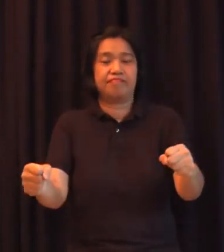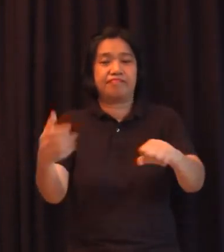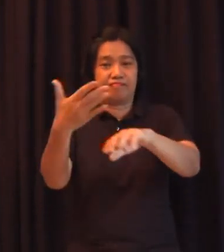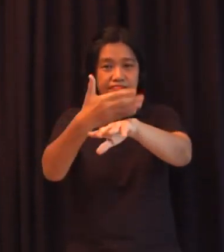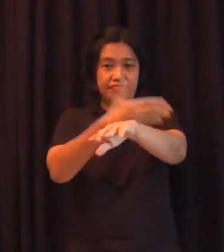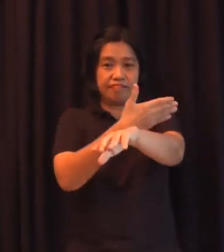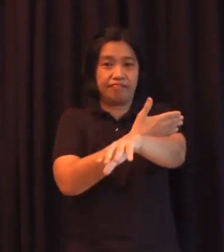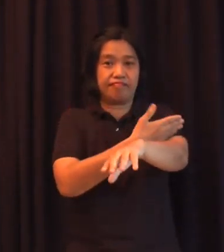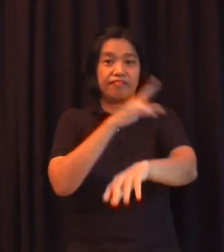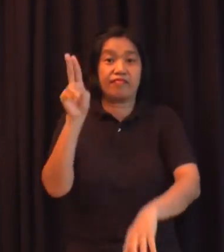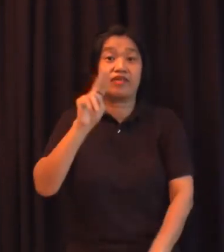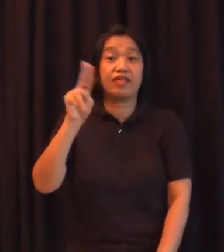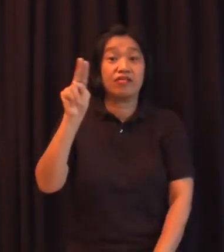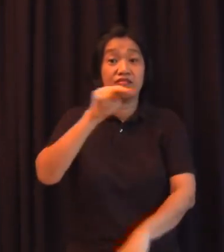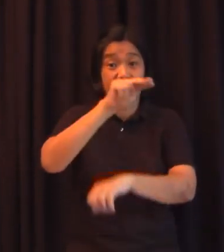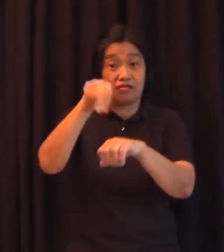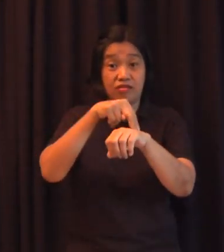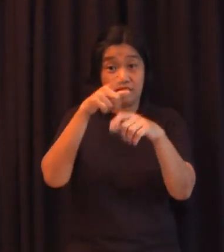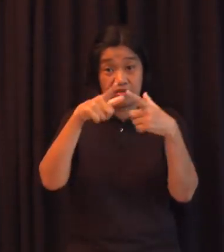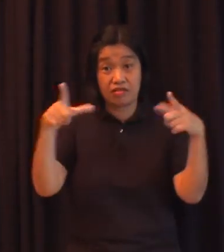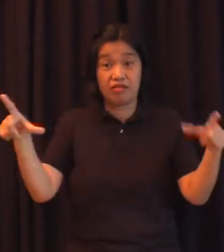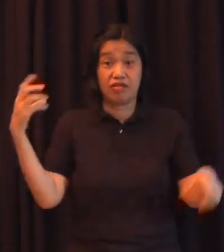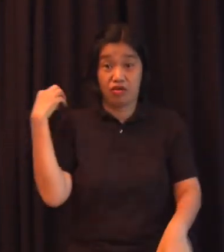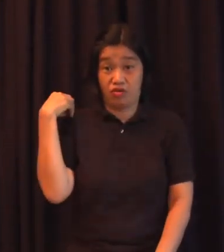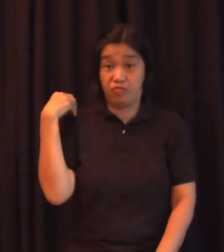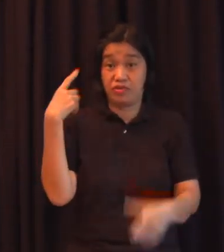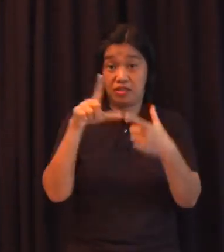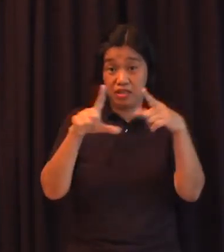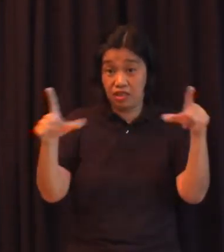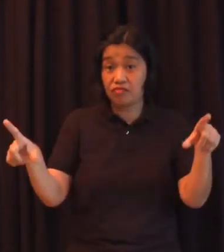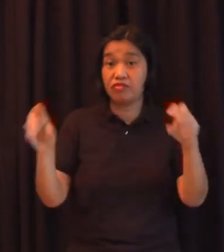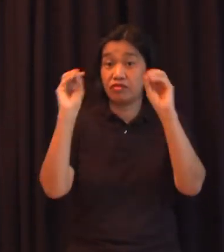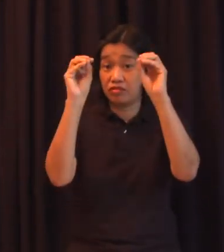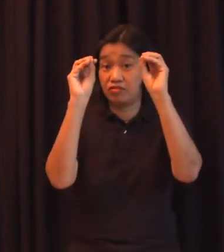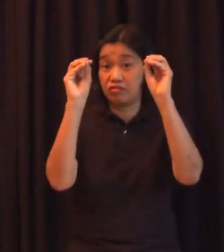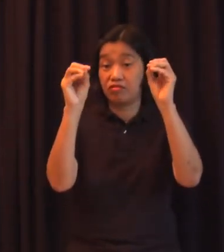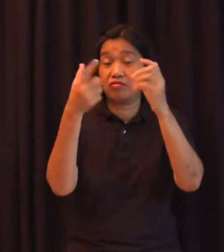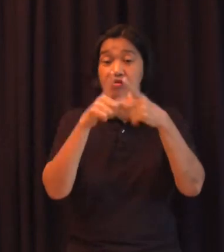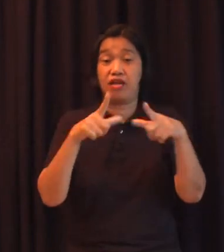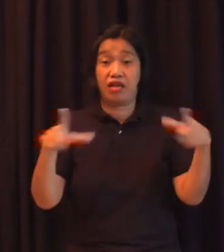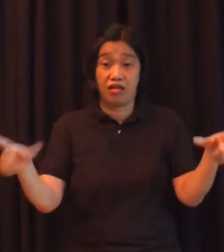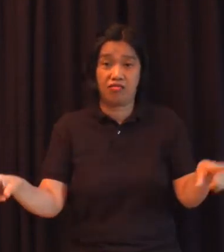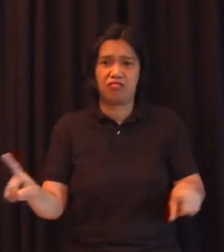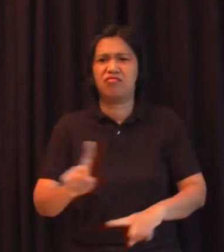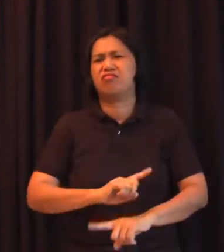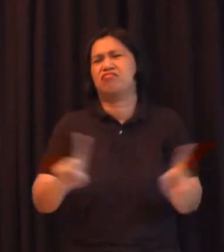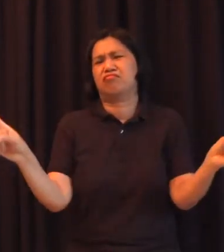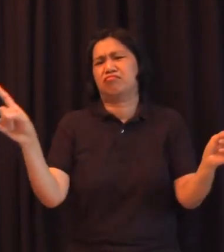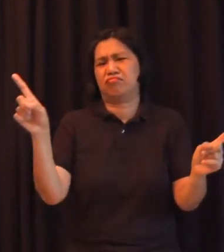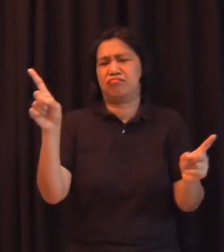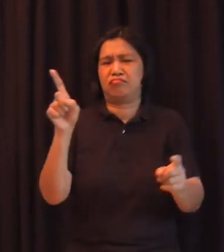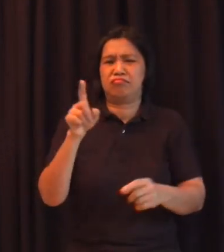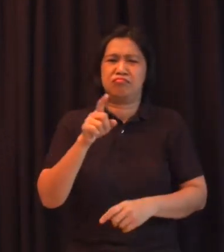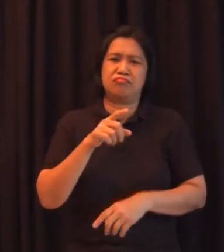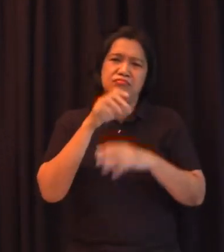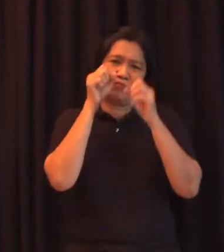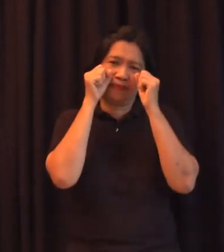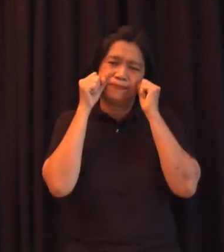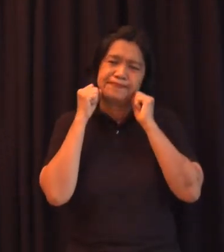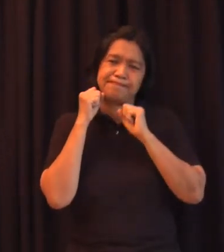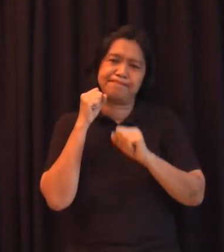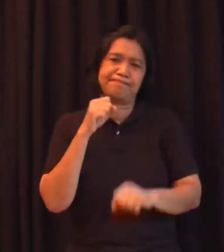bilang wikang opisyal at wikang paturo. Kaya lang nakakalungkot din kasi binabaliwala